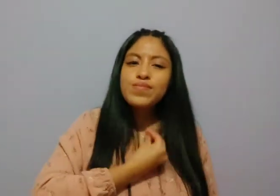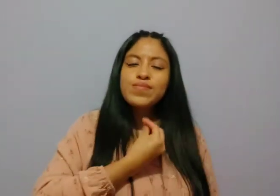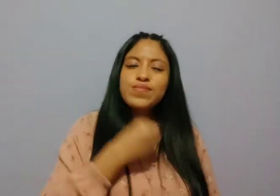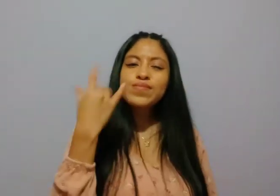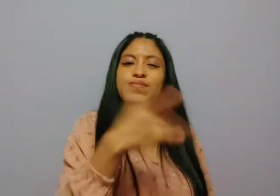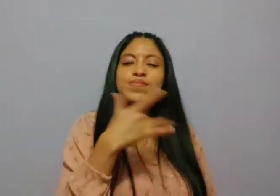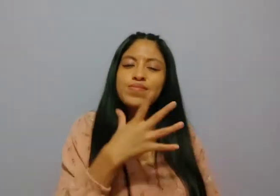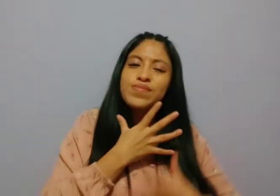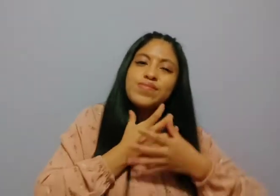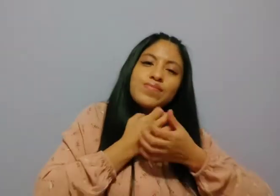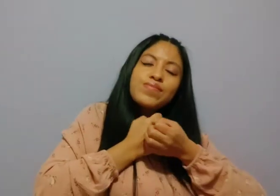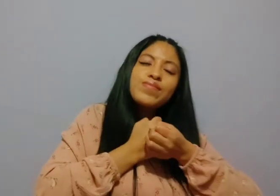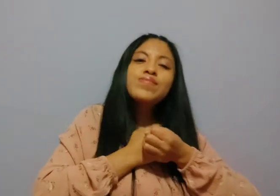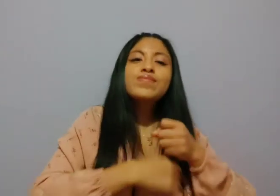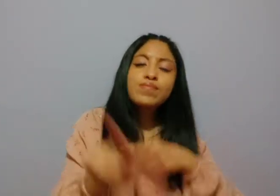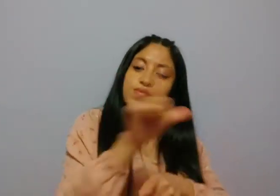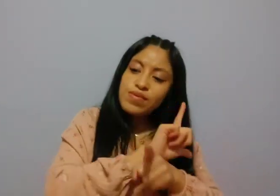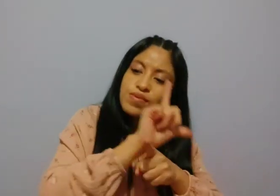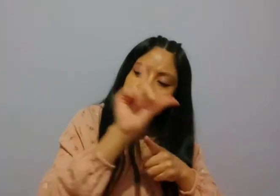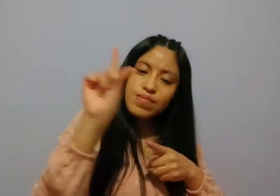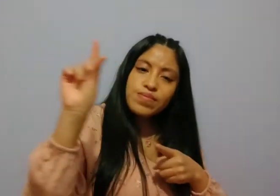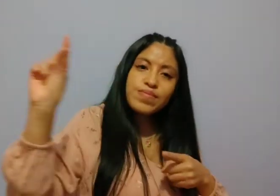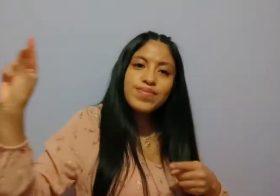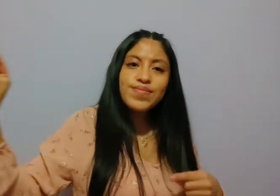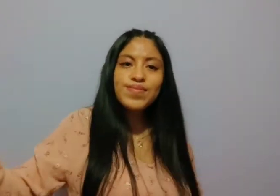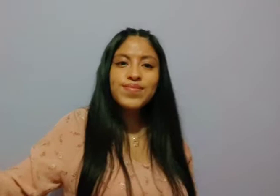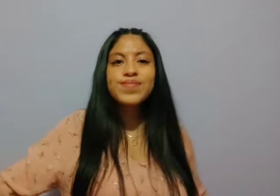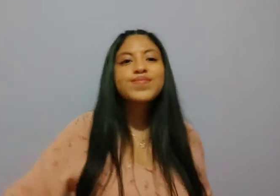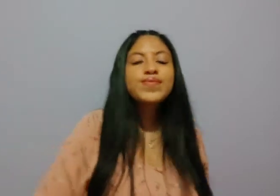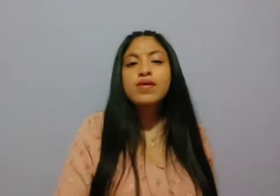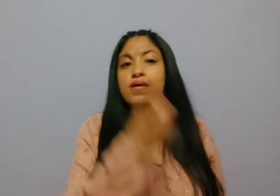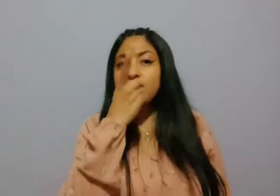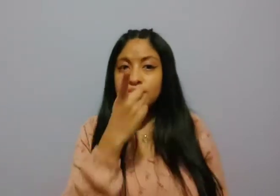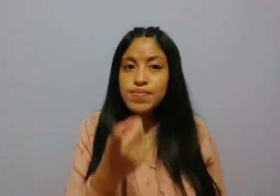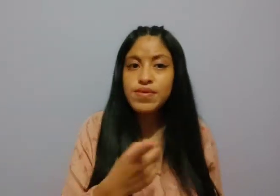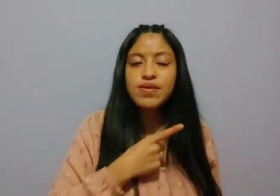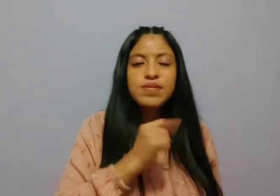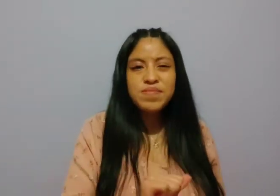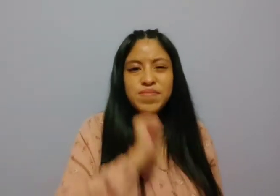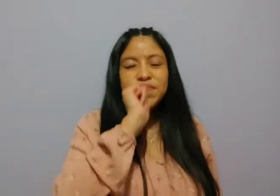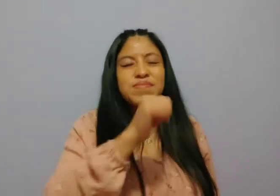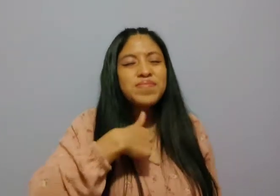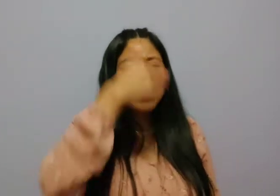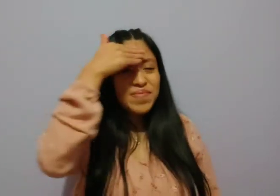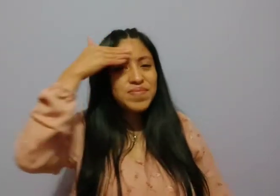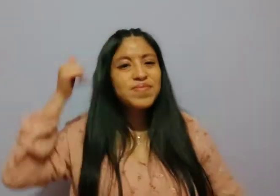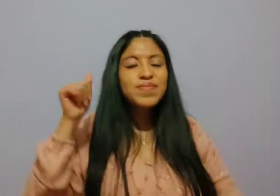aguantar tanto dolor Y te vas sin decirme nada, sin